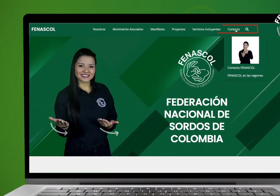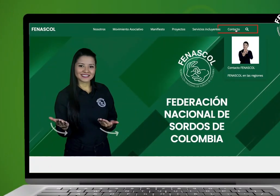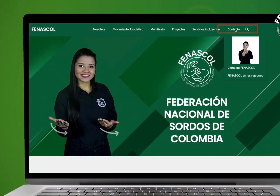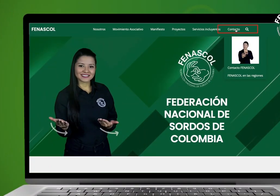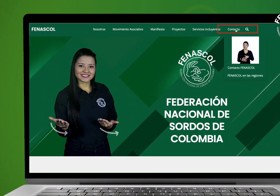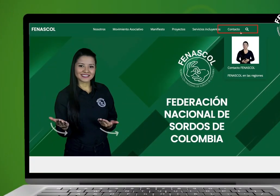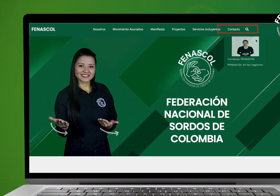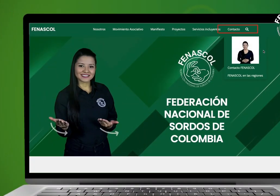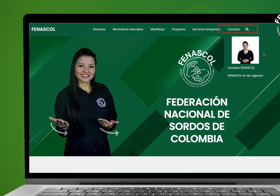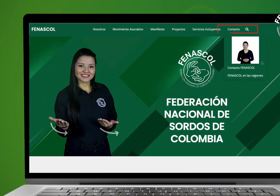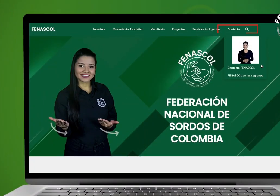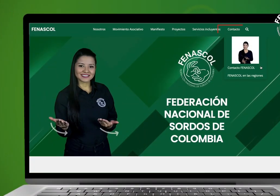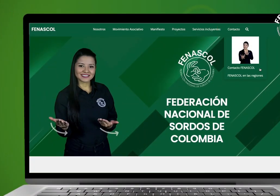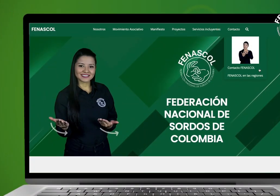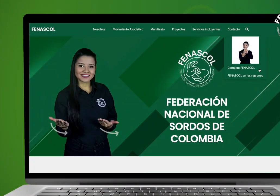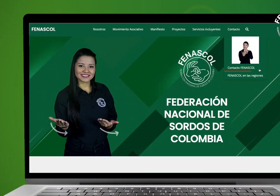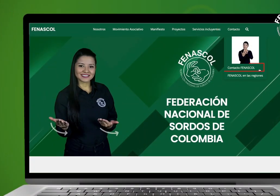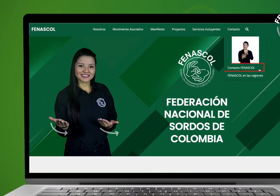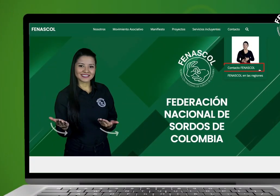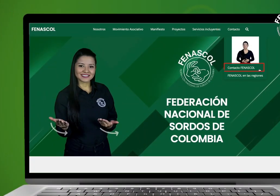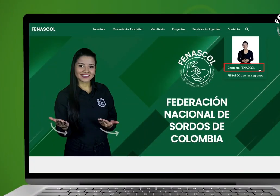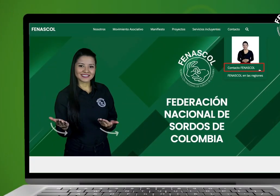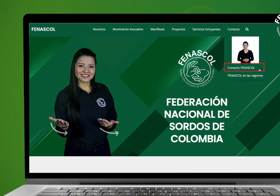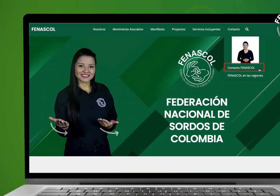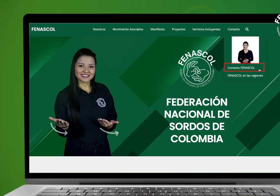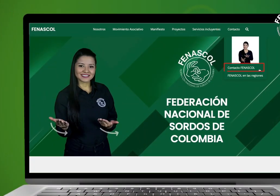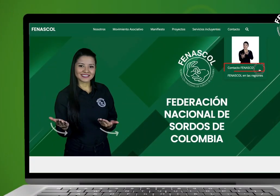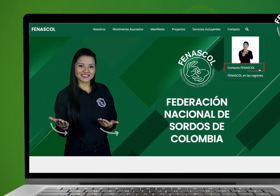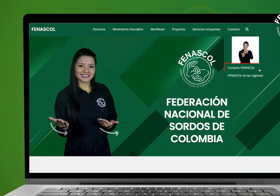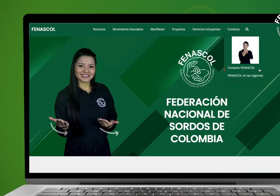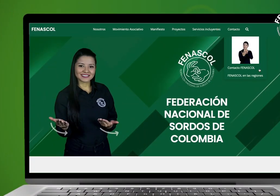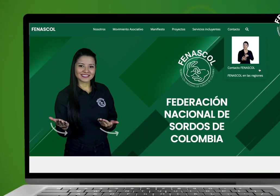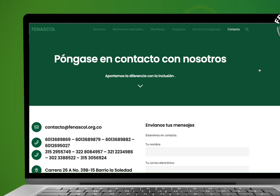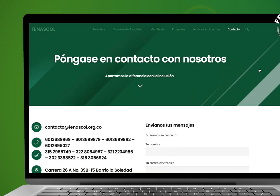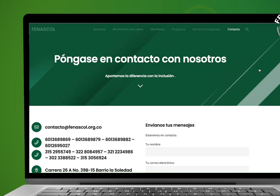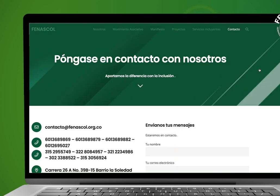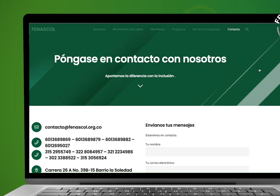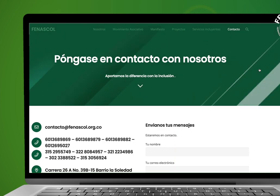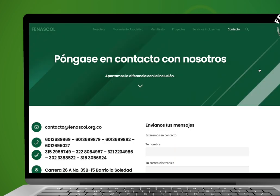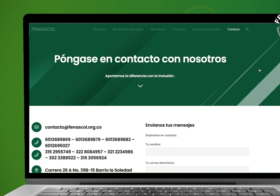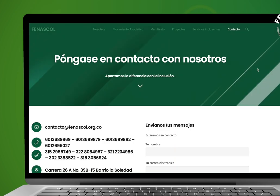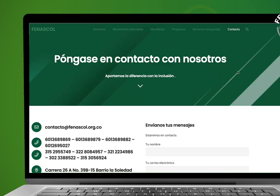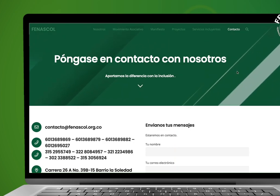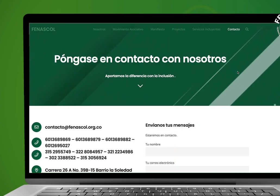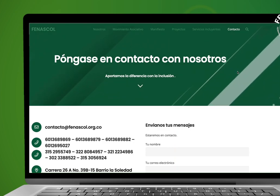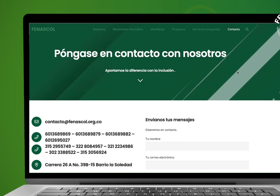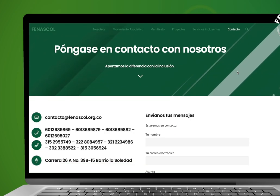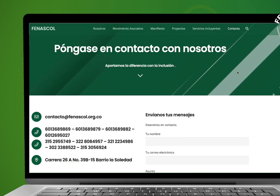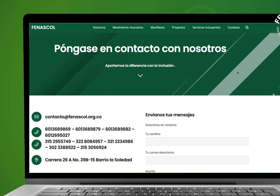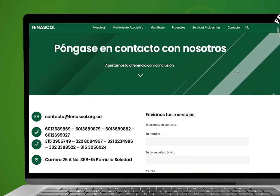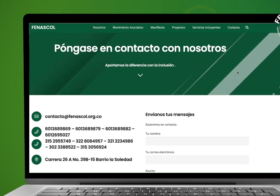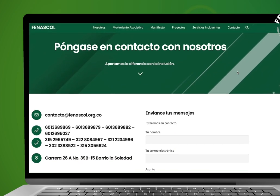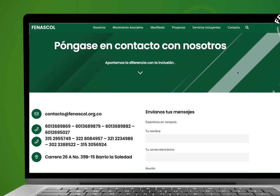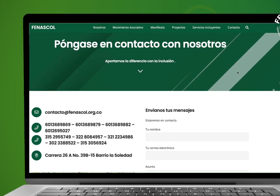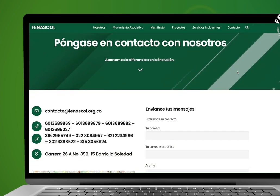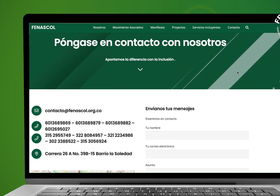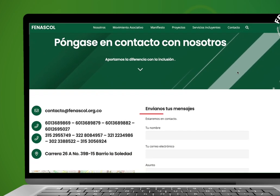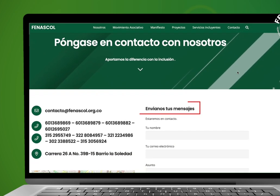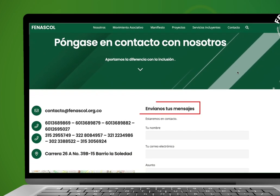En menú contacto debes seleccionar la opción contacto FENASCOL. Luego verás en la pantalla el